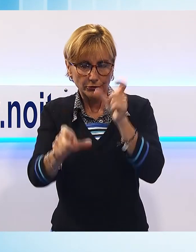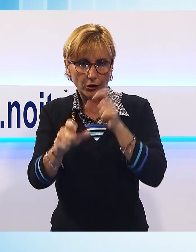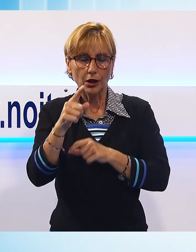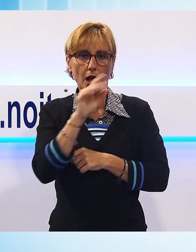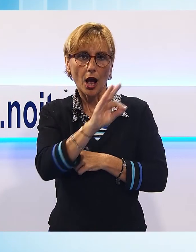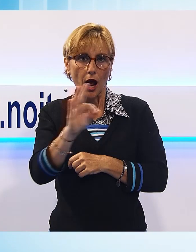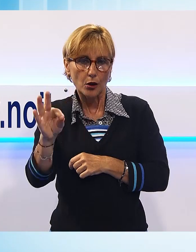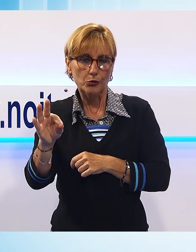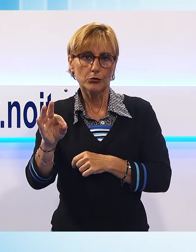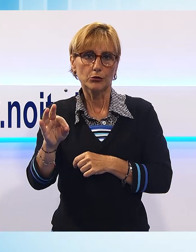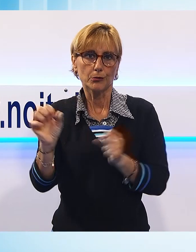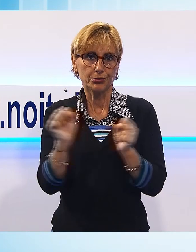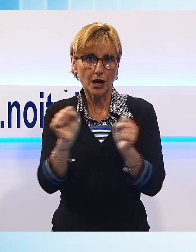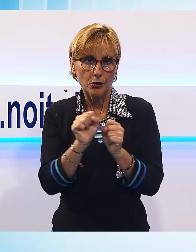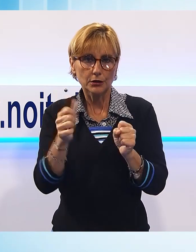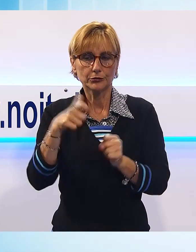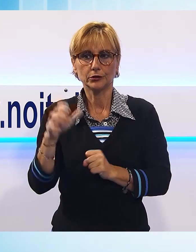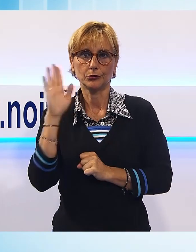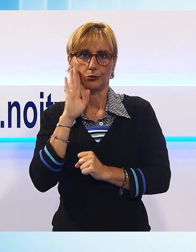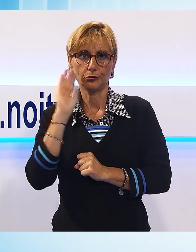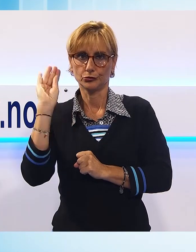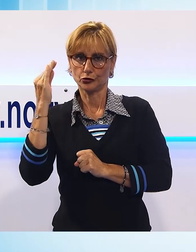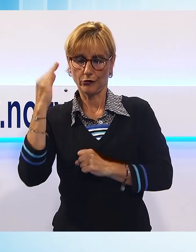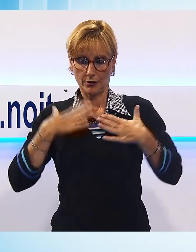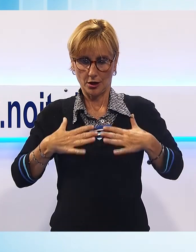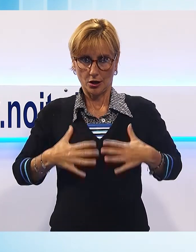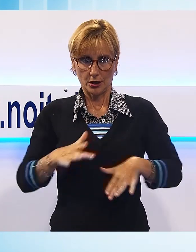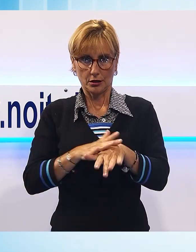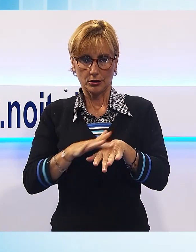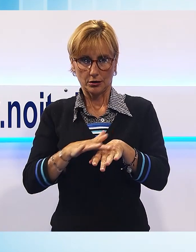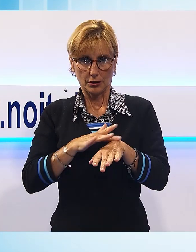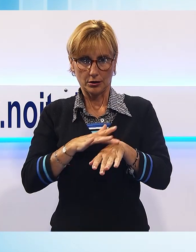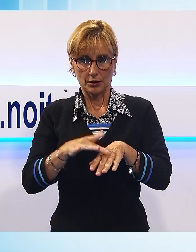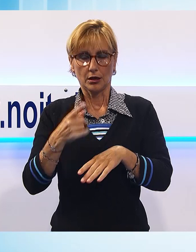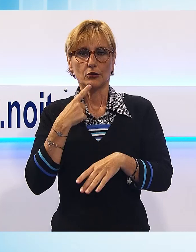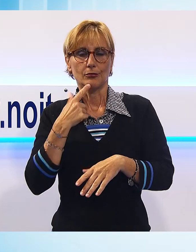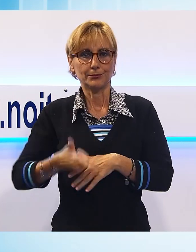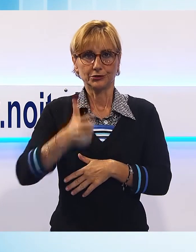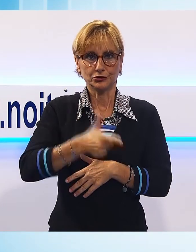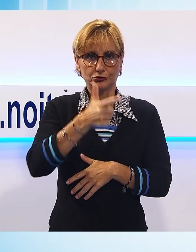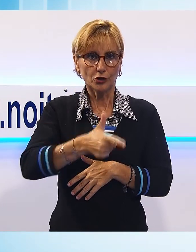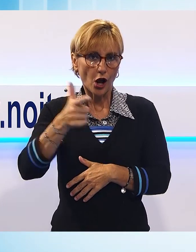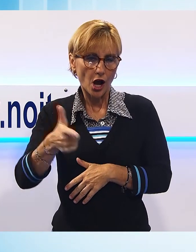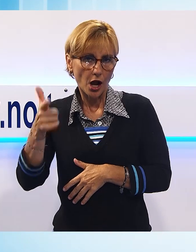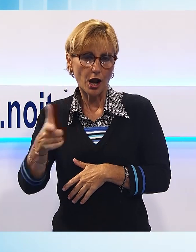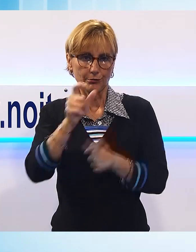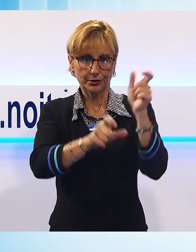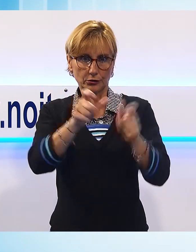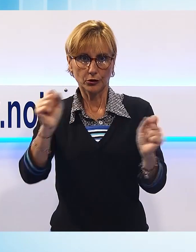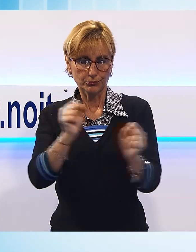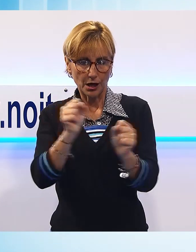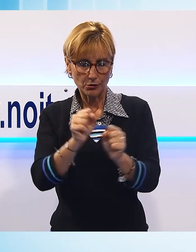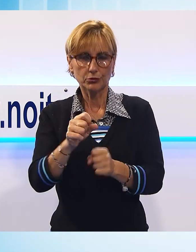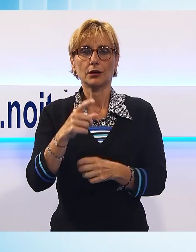insultava e minacciava tutti i passanti, mimando con la mano anche il gesto di una pistola. La polizia ha fermato